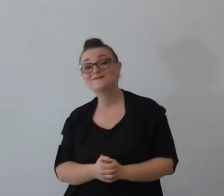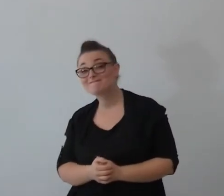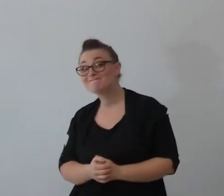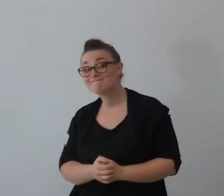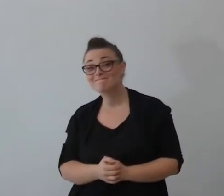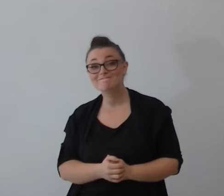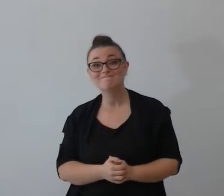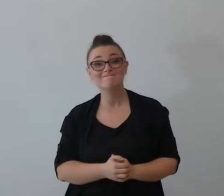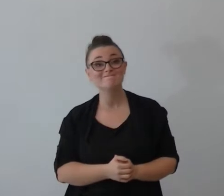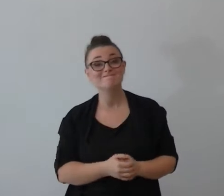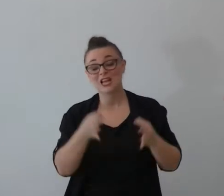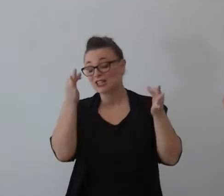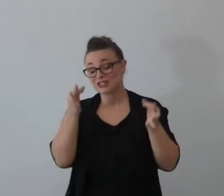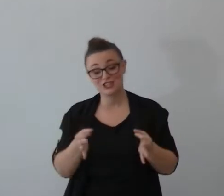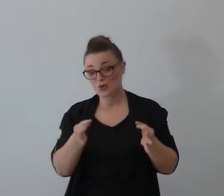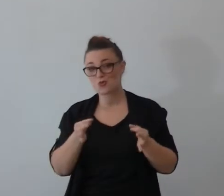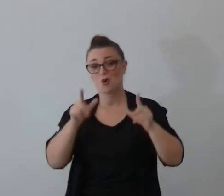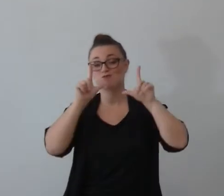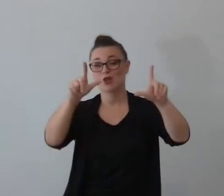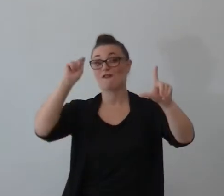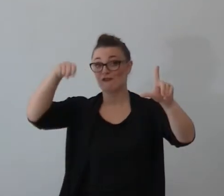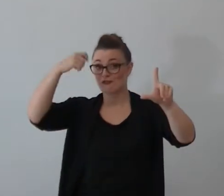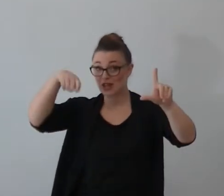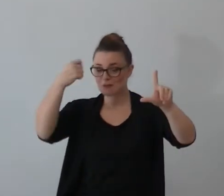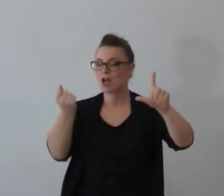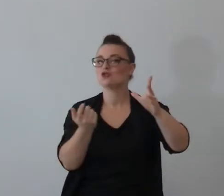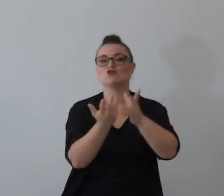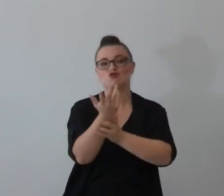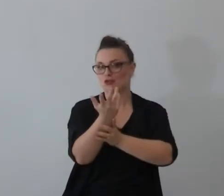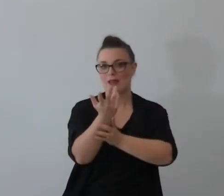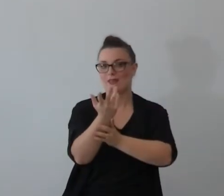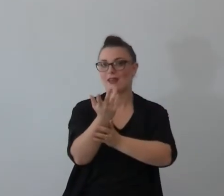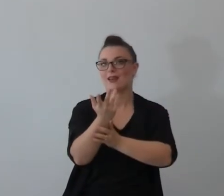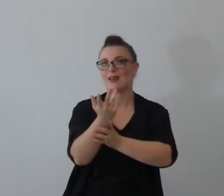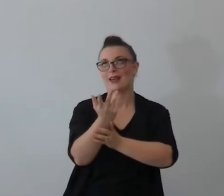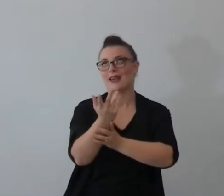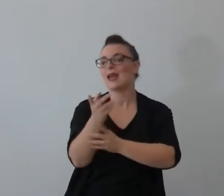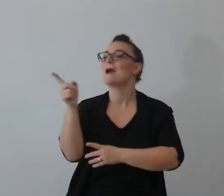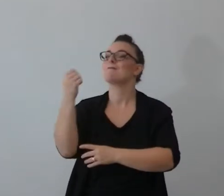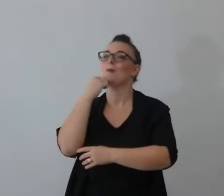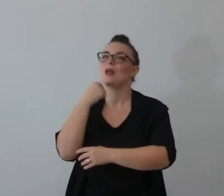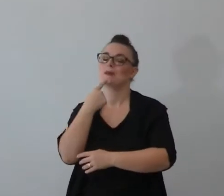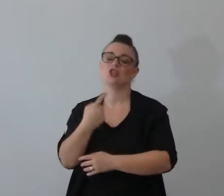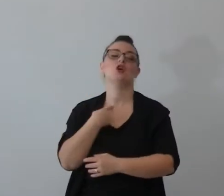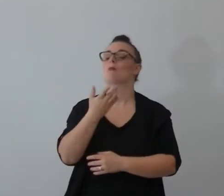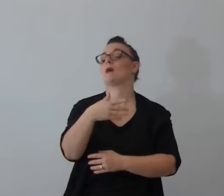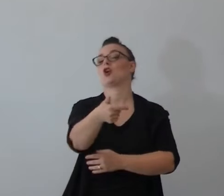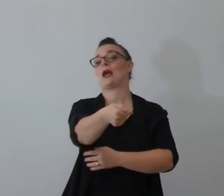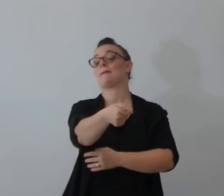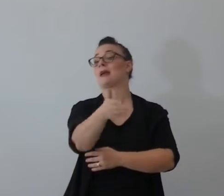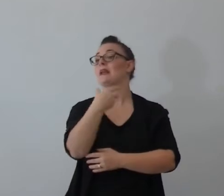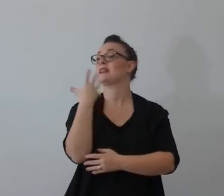vi posso dire che sicuramente sarebbe una di quelle scene in cui mia moglie dice Marco gira che ti fa male